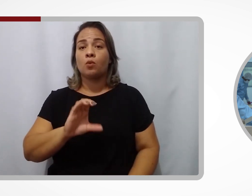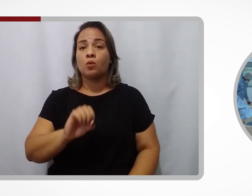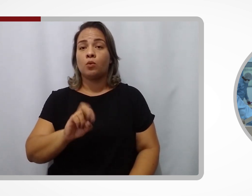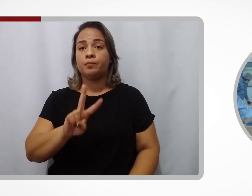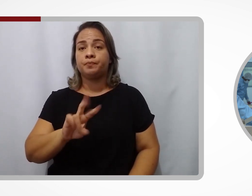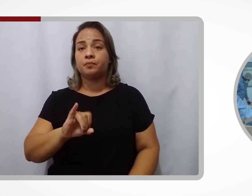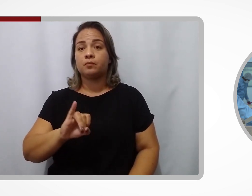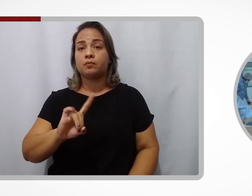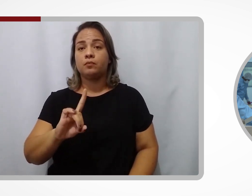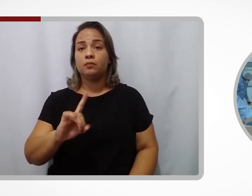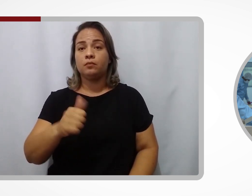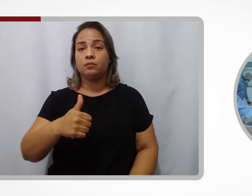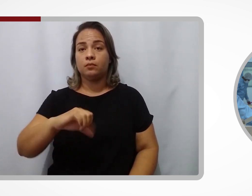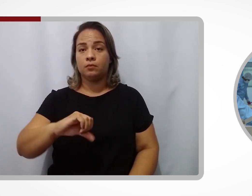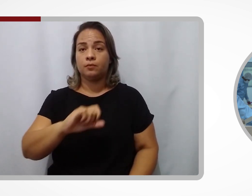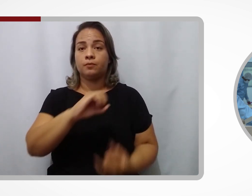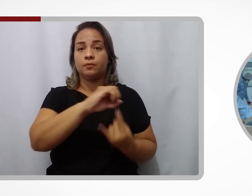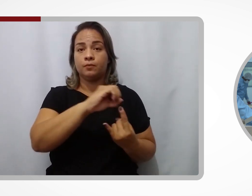Fiocruz.